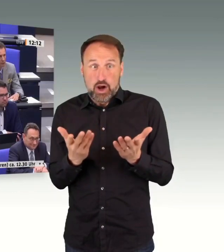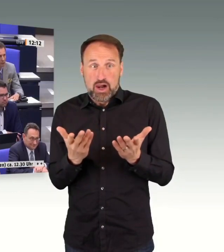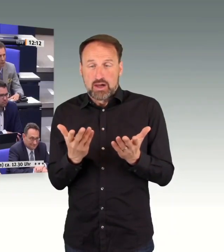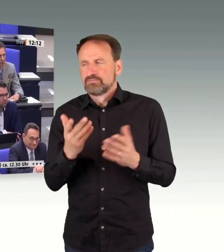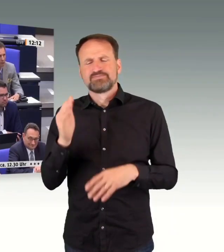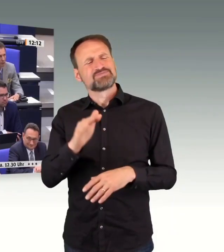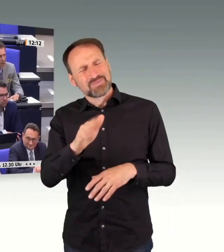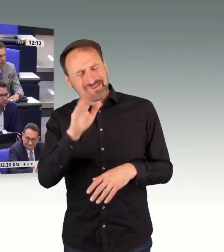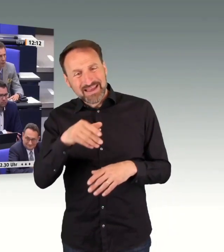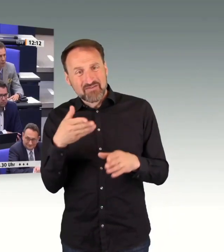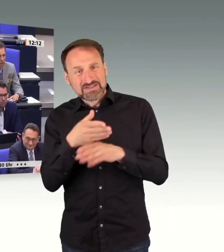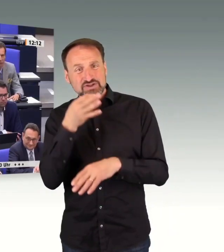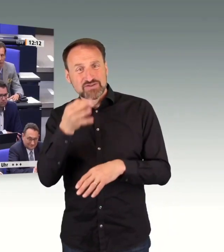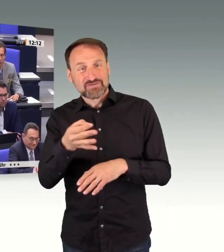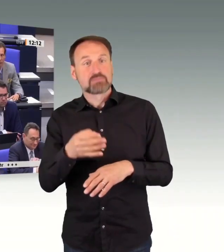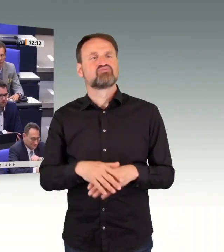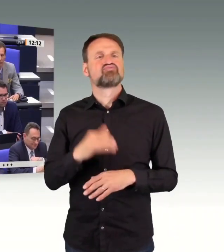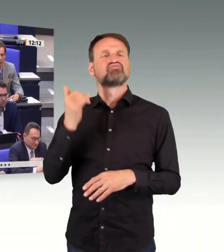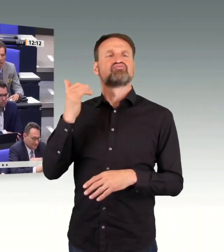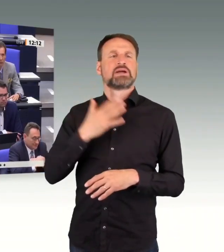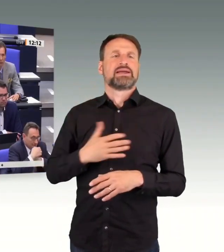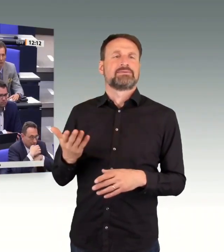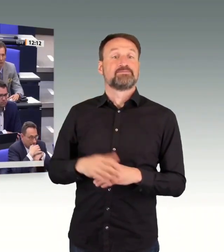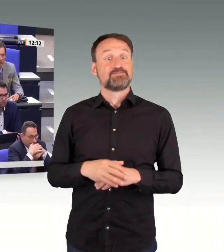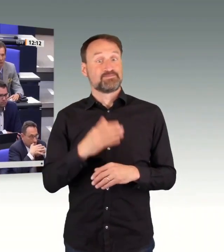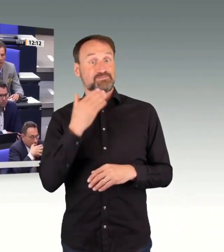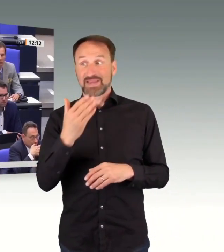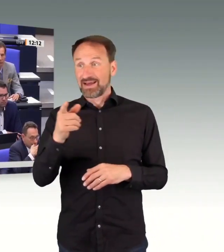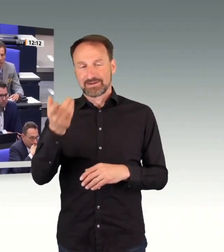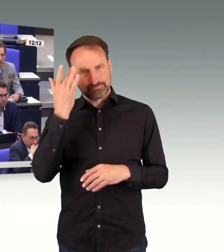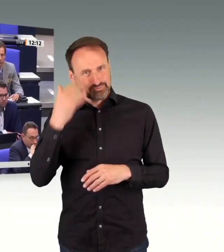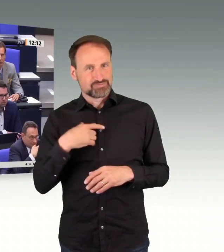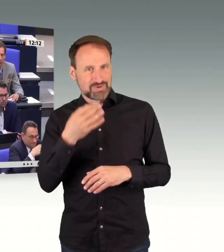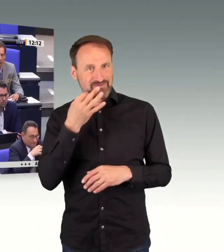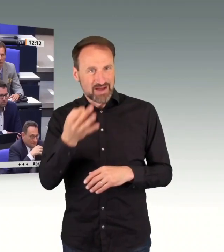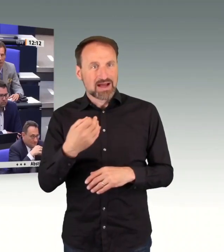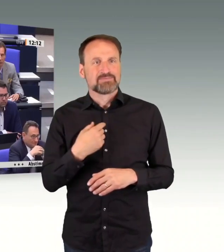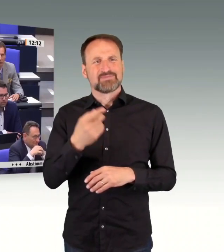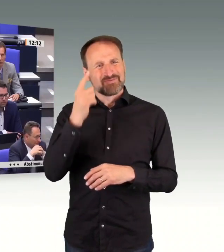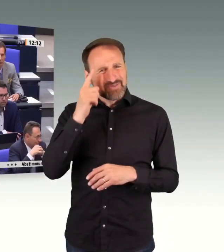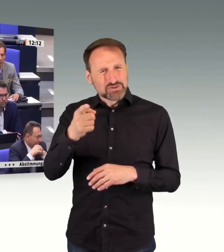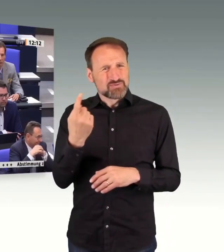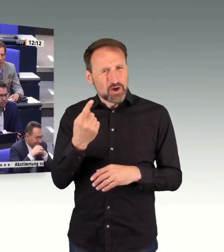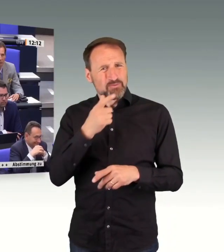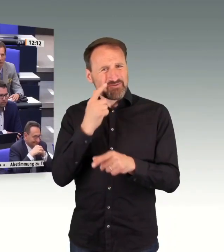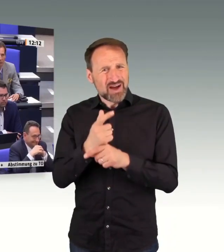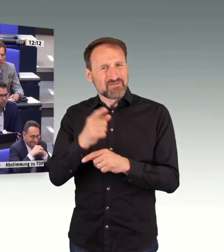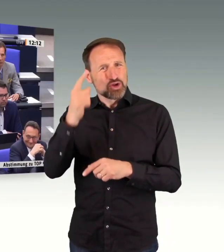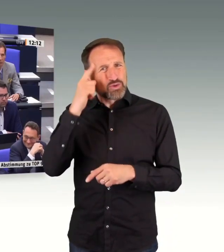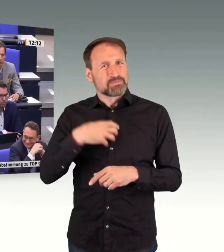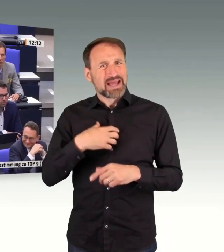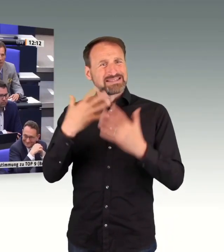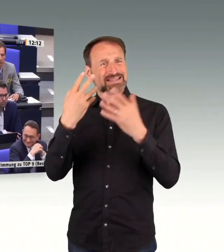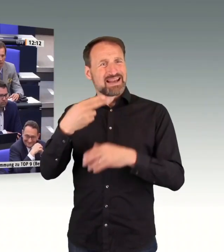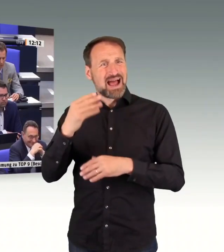meisten Windkrafträdern, die ans Netz gegangen sind im letzten Jahr? Das ist ja einer der Gründe, warum Wüst die Wahl gewonnen hat. Also jetzt tut sich doch nicht so, als wenn